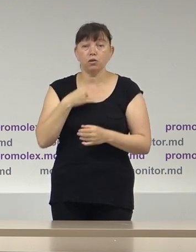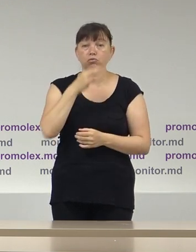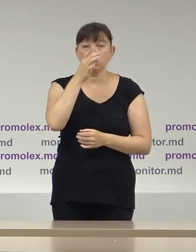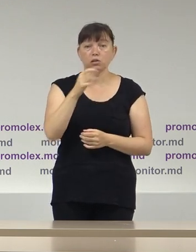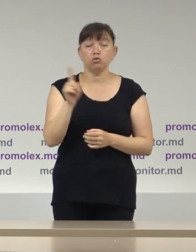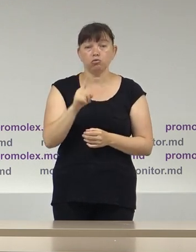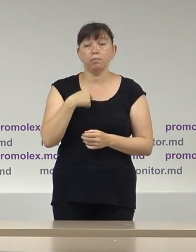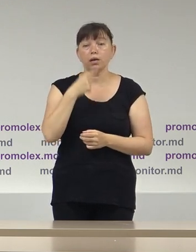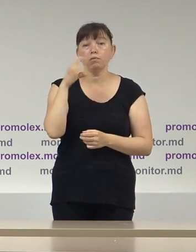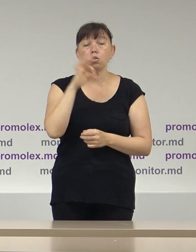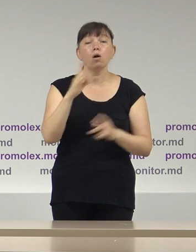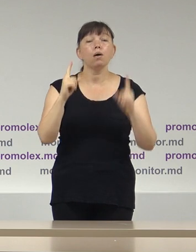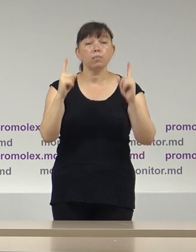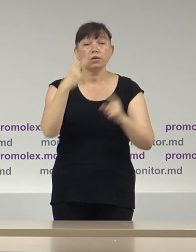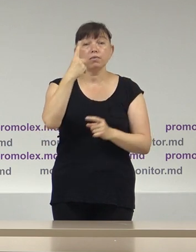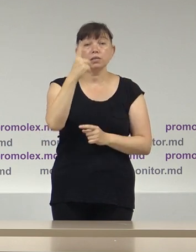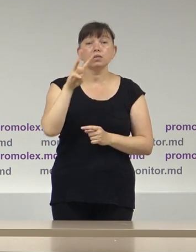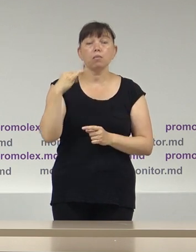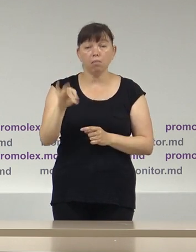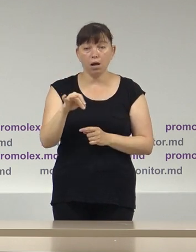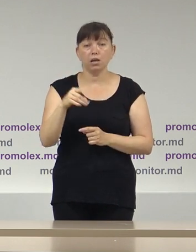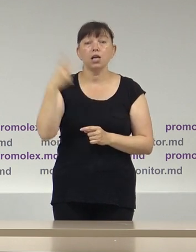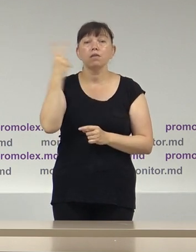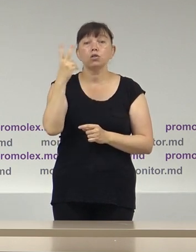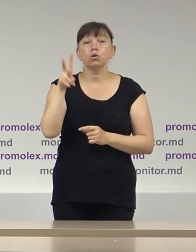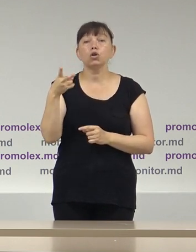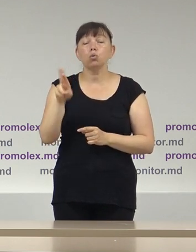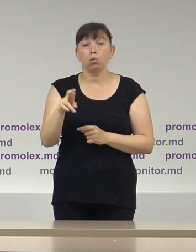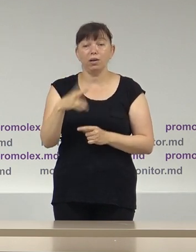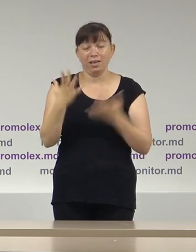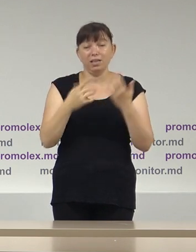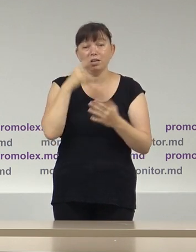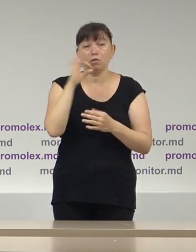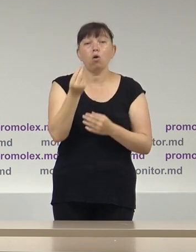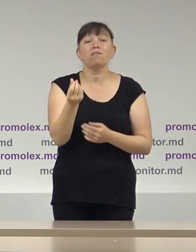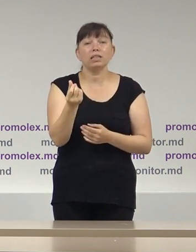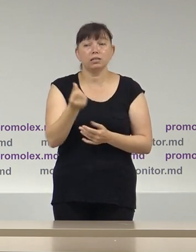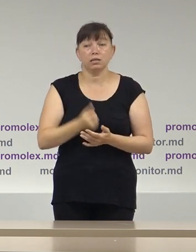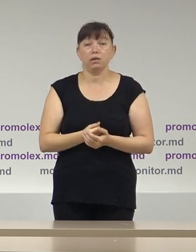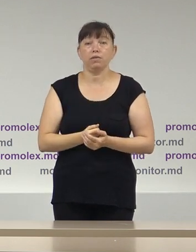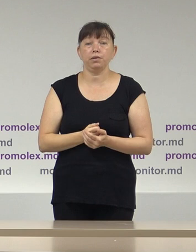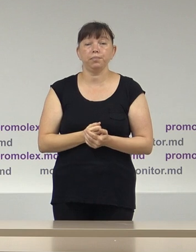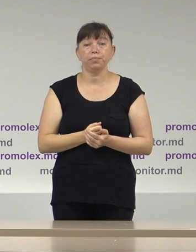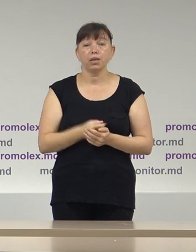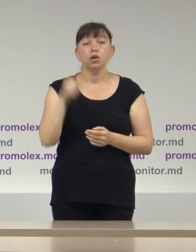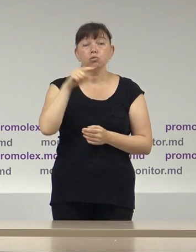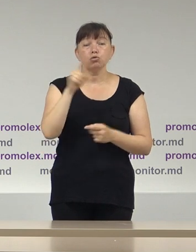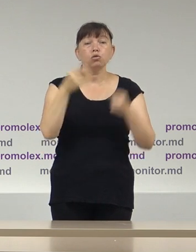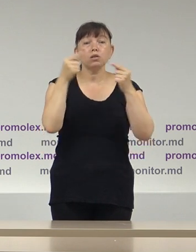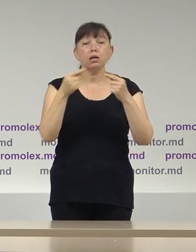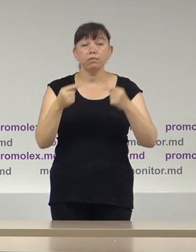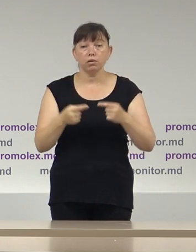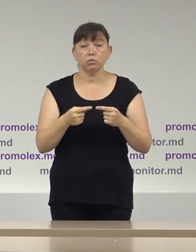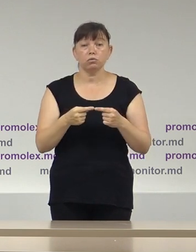că ne referim la perioada 21 mai, 2 iulie, atunci când vorbim de finanțele concurenților electorale, cei ce corespunde